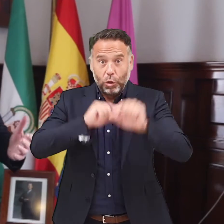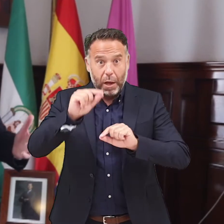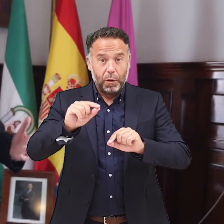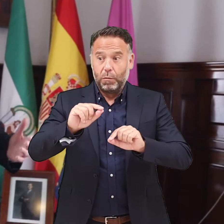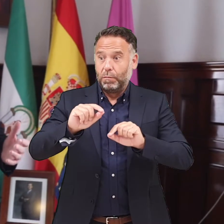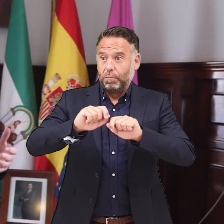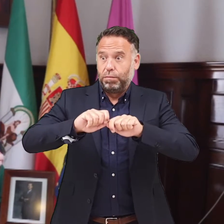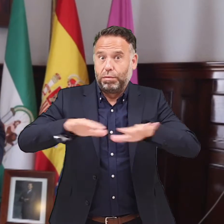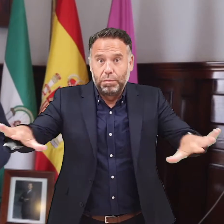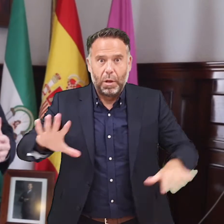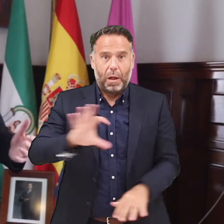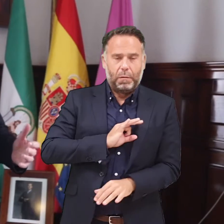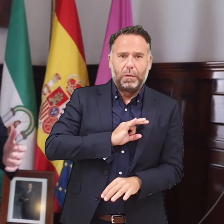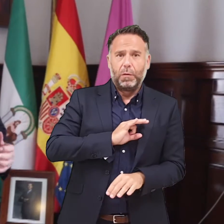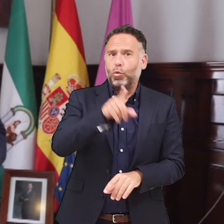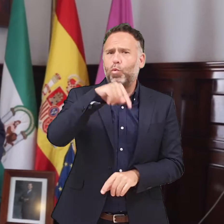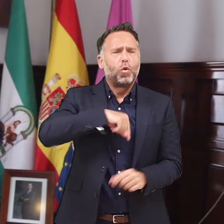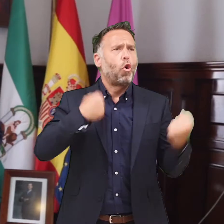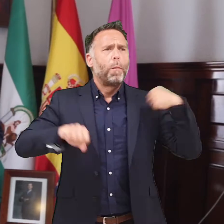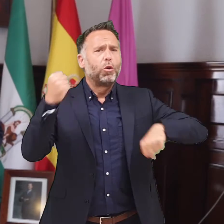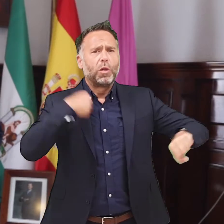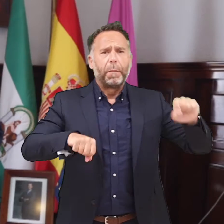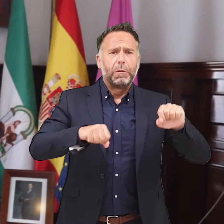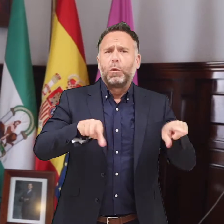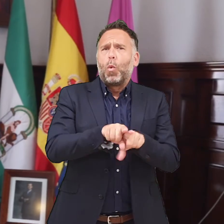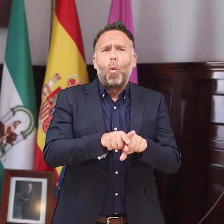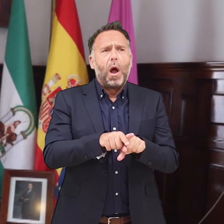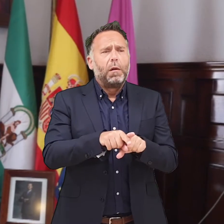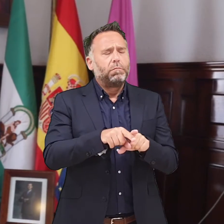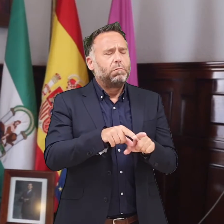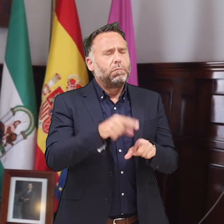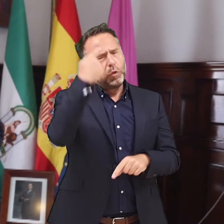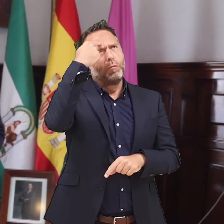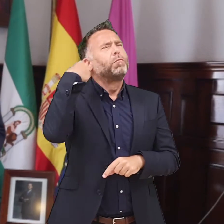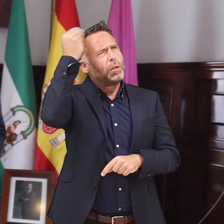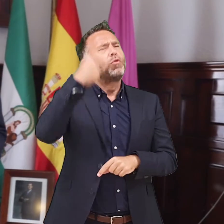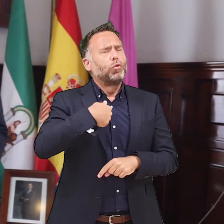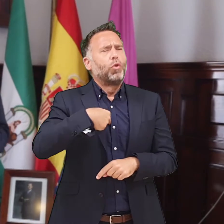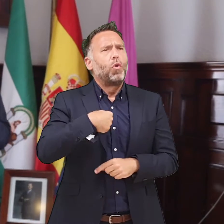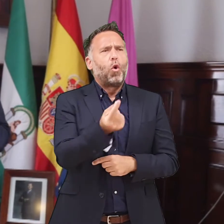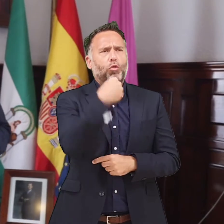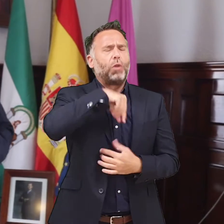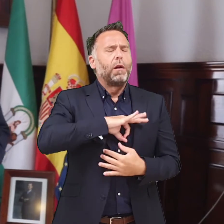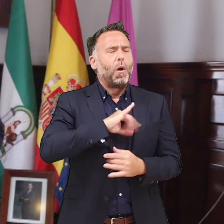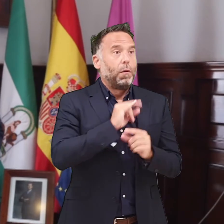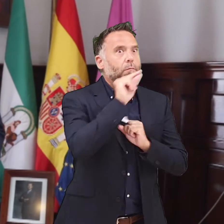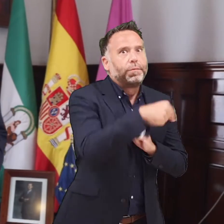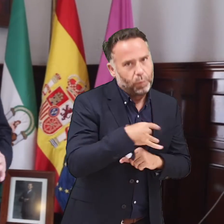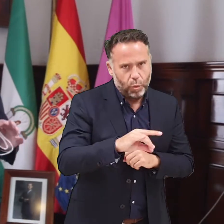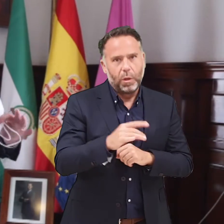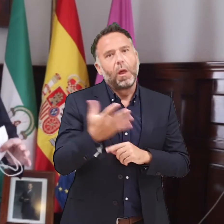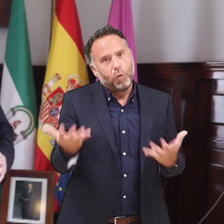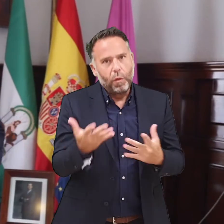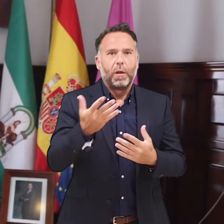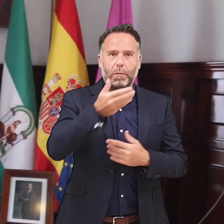por si estuviéramos contagiados, asintomáticos. Idea que no hay que olvidar nunca. Usar mascarillas siempre,